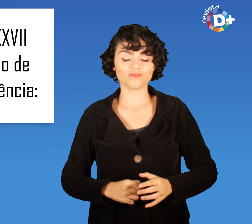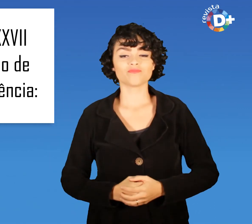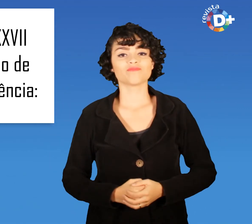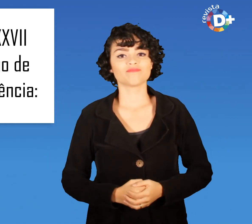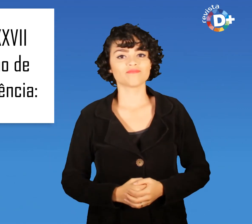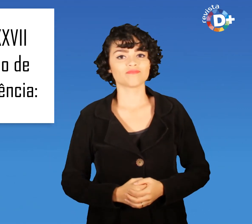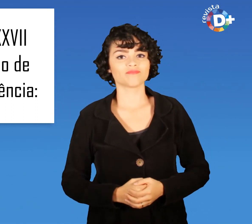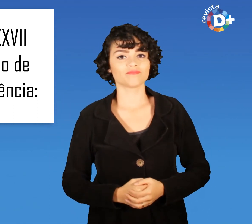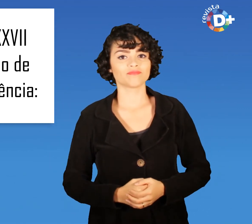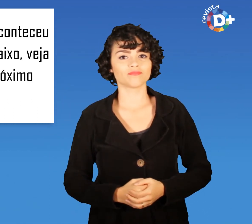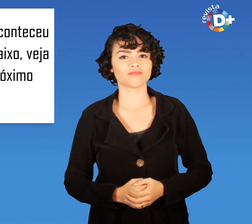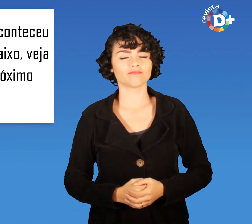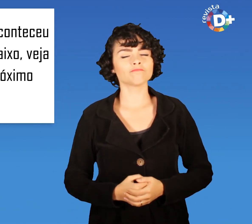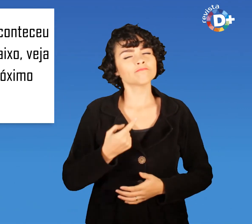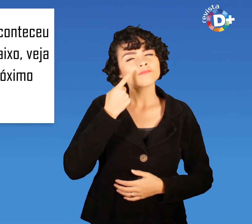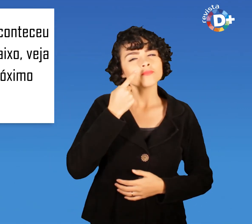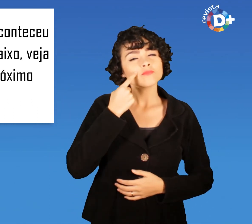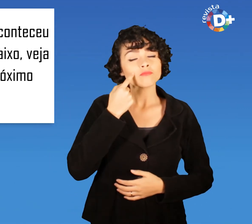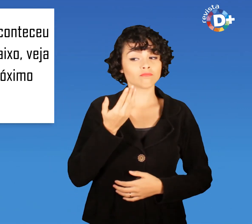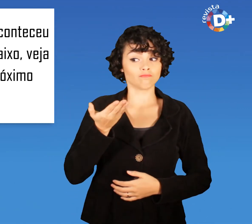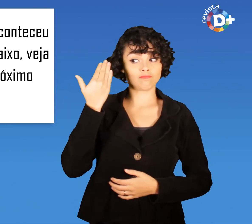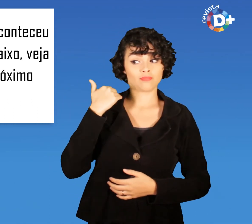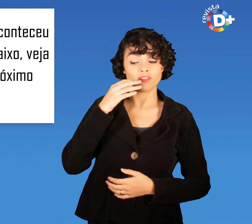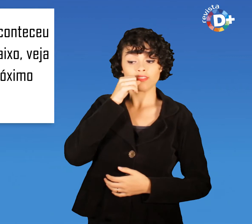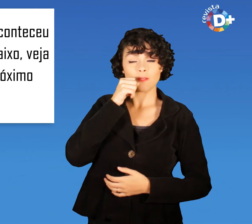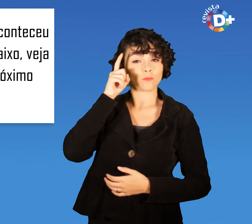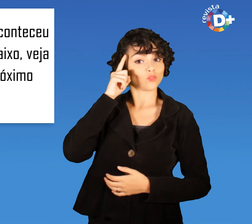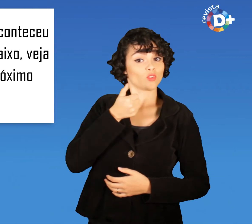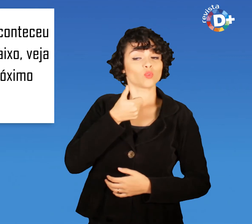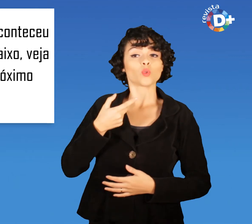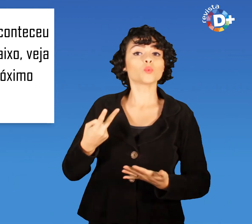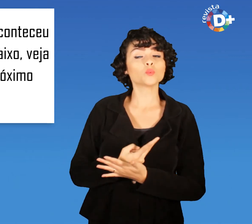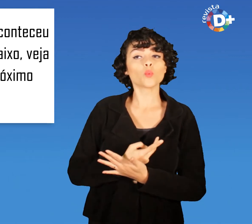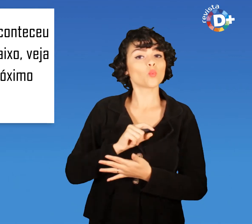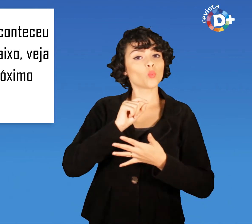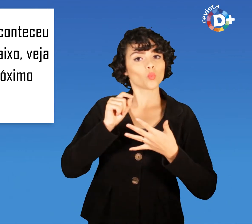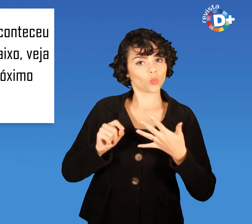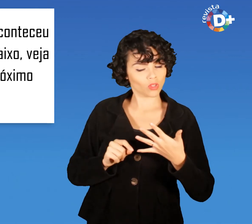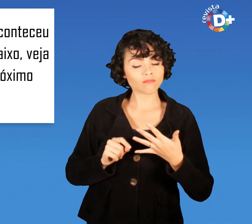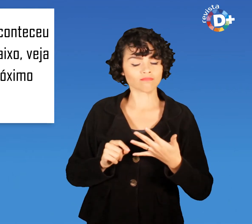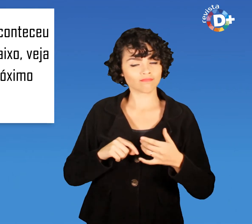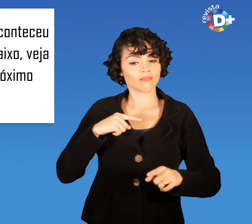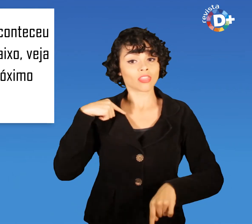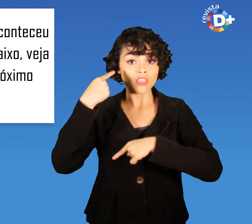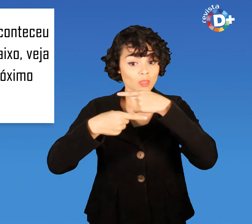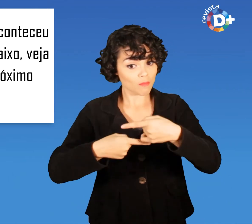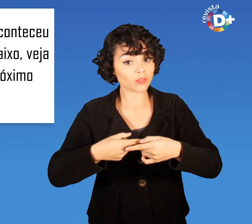Fique por dentro do que aconteceu no sábado dia 12 A seguir, veja o que acontecerá